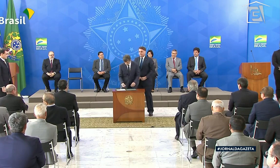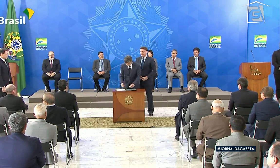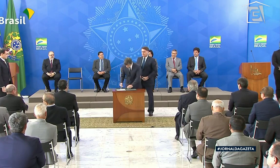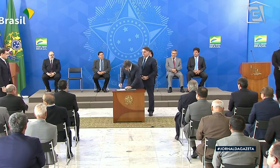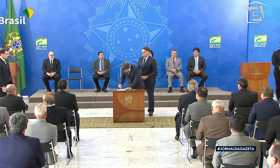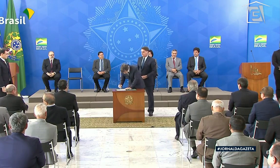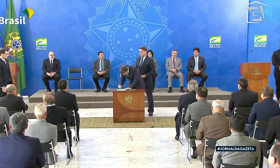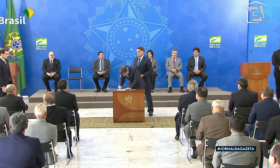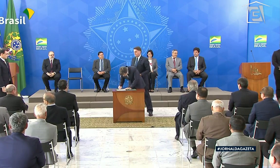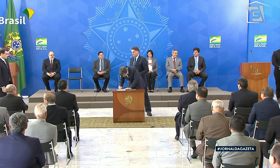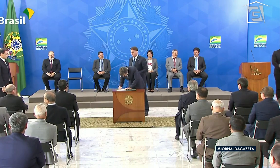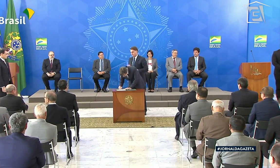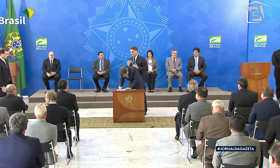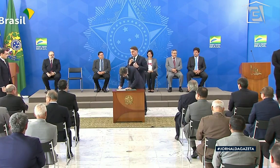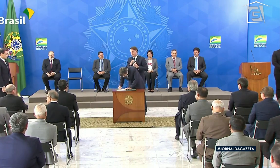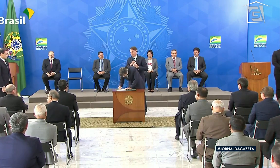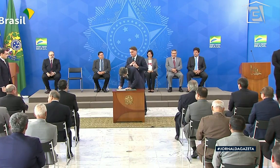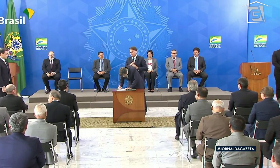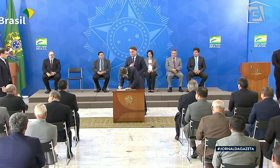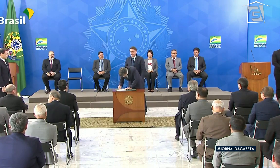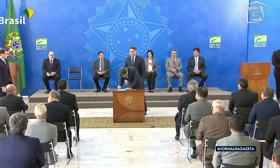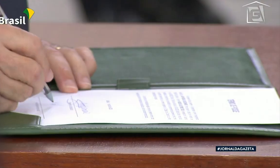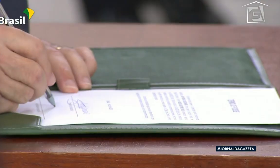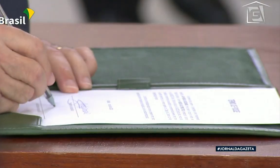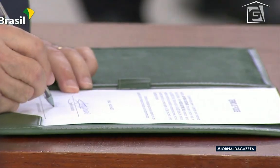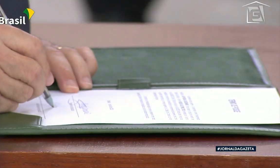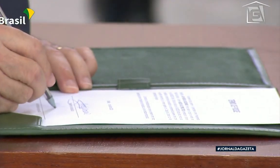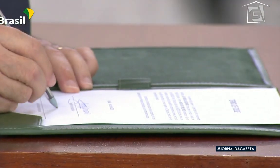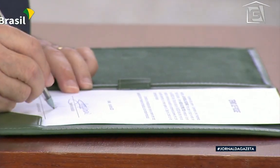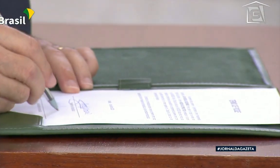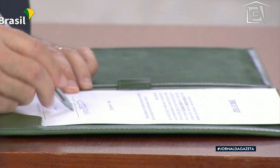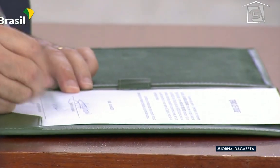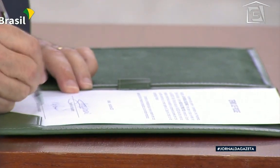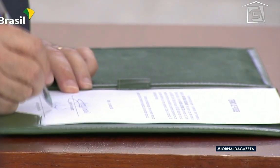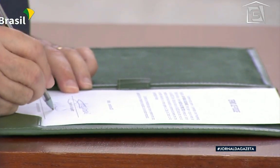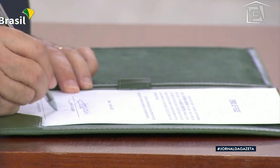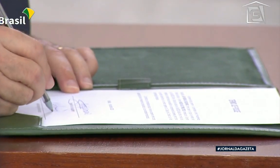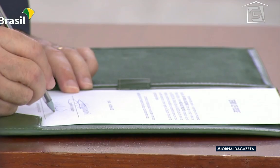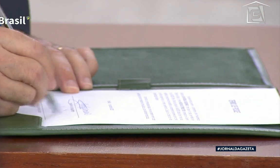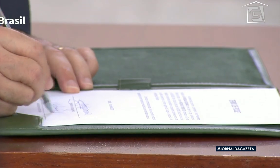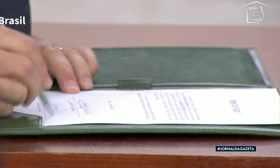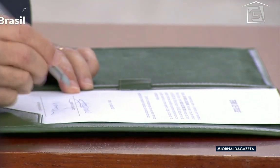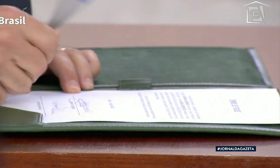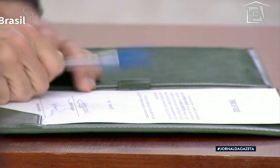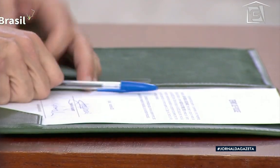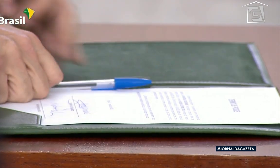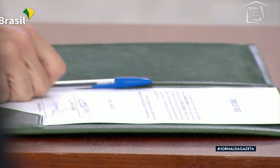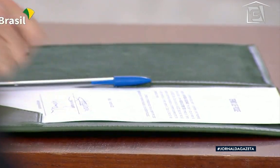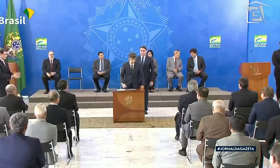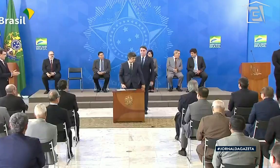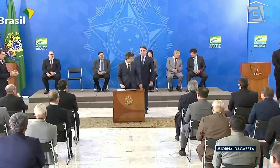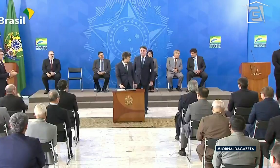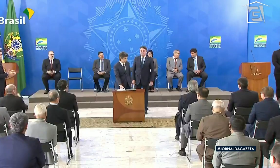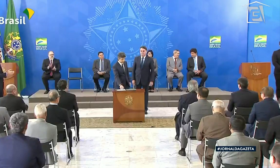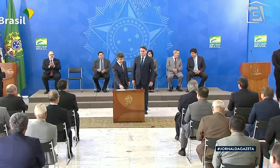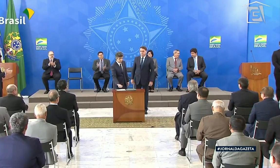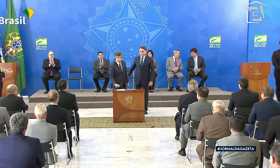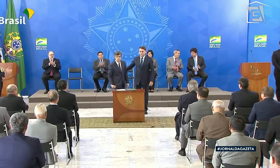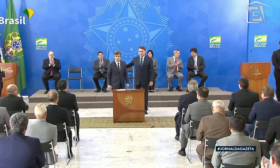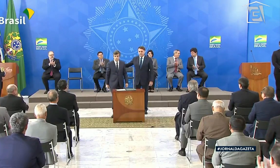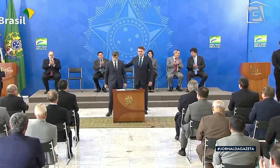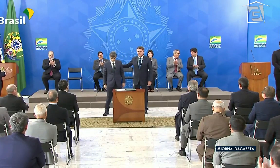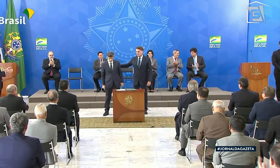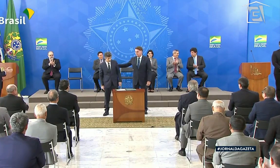O novo ministro não se posicionou quanto ao uso do medicamento, mas prometeu que remédios e vacinas contra o coronavírus serão